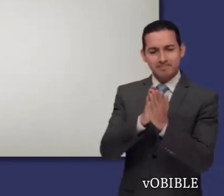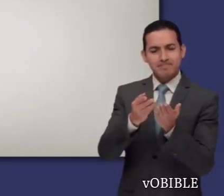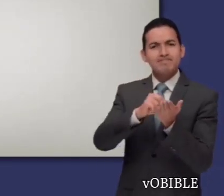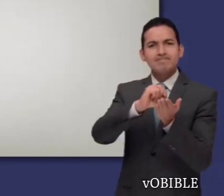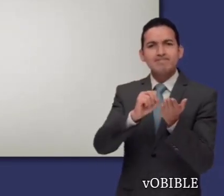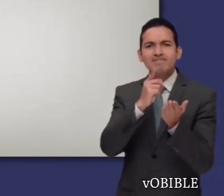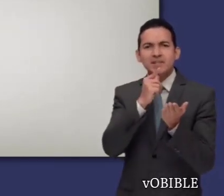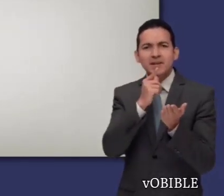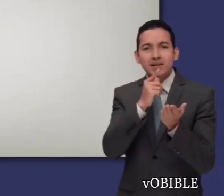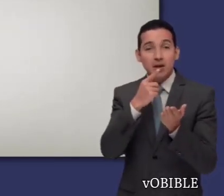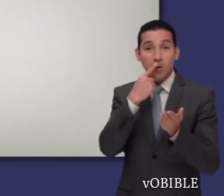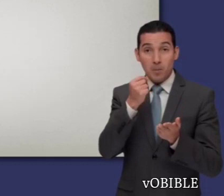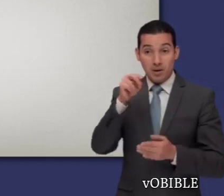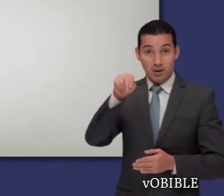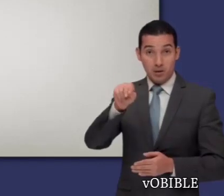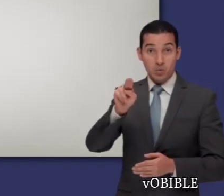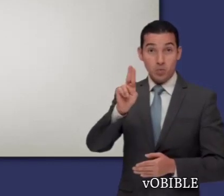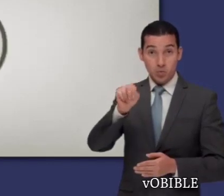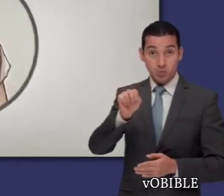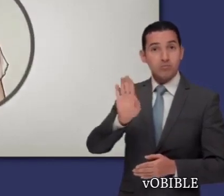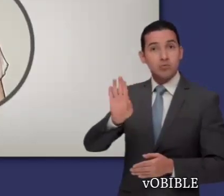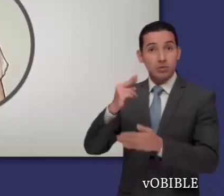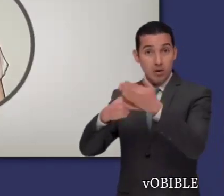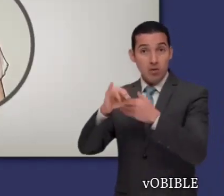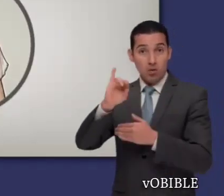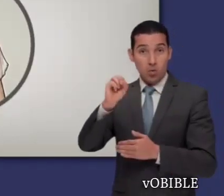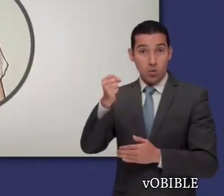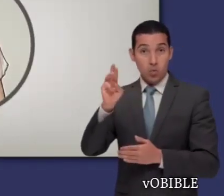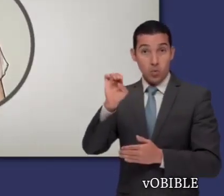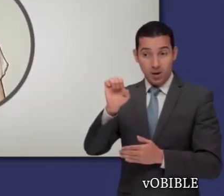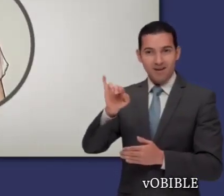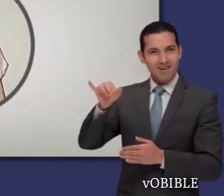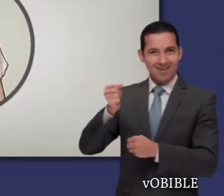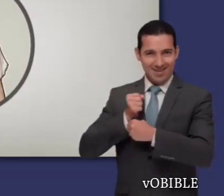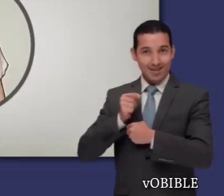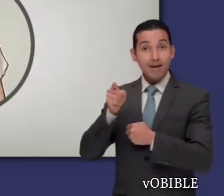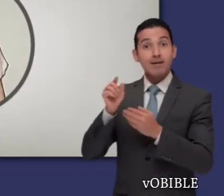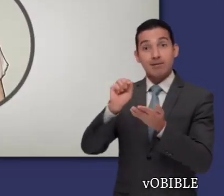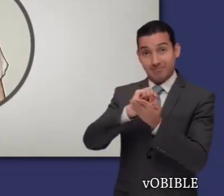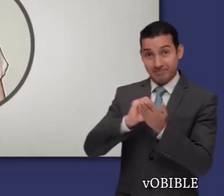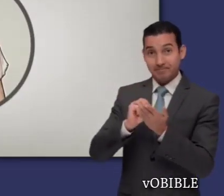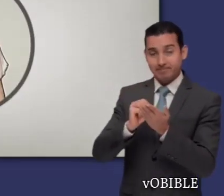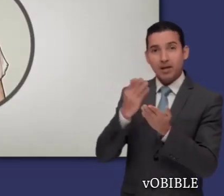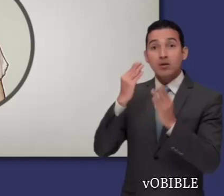El libro de Josué lleva el nombre de su escritor, Josué, hijo de Nun, y él fue el líder de Israel después de la muerte de